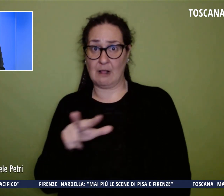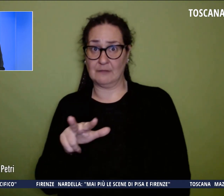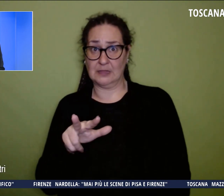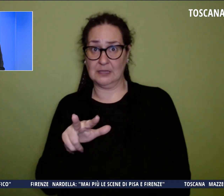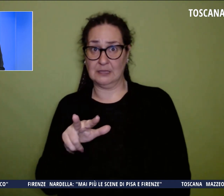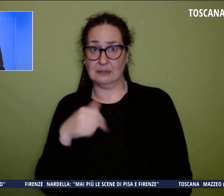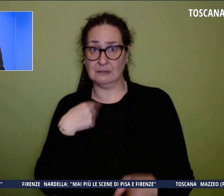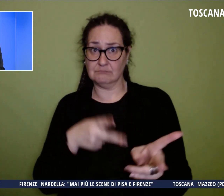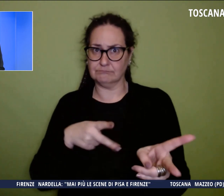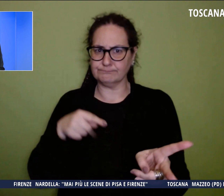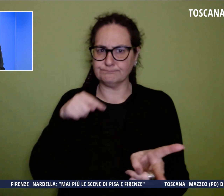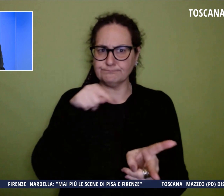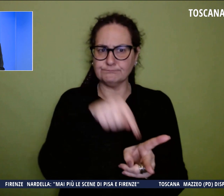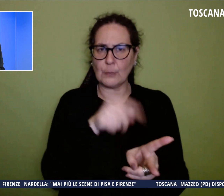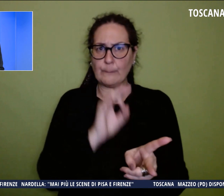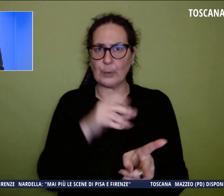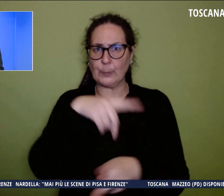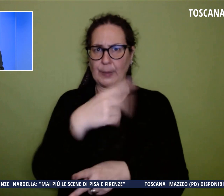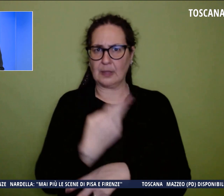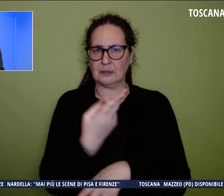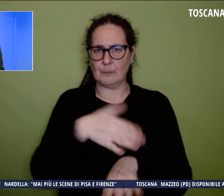dove trovò la morte Emanuele Petri.